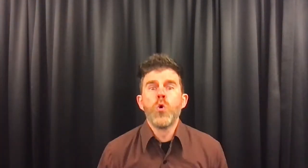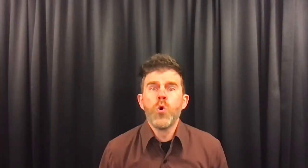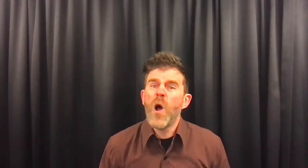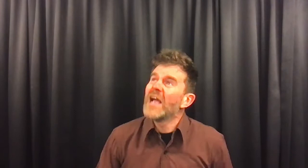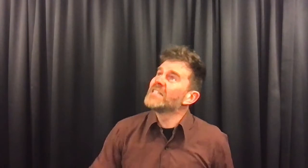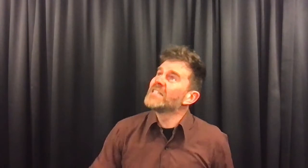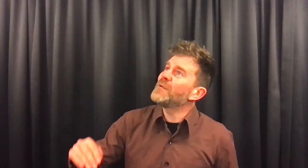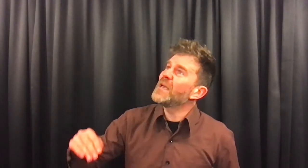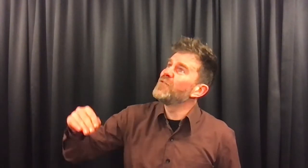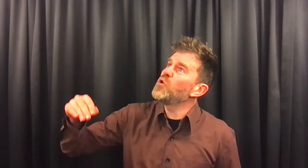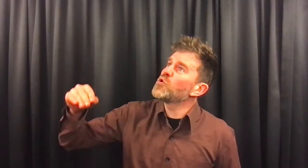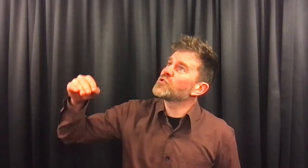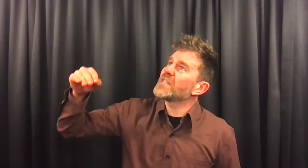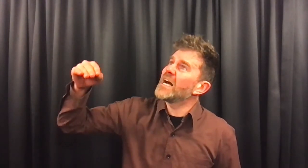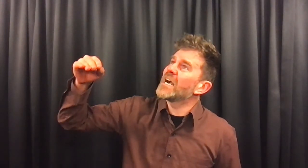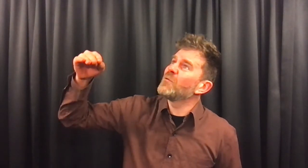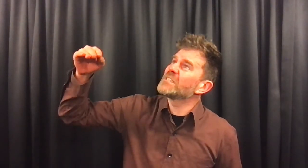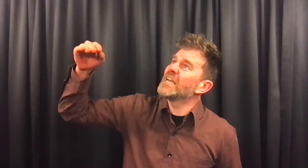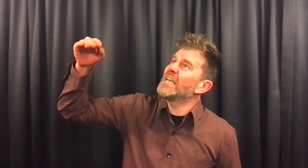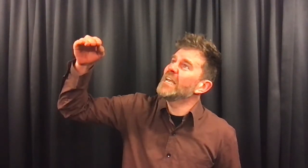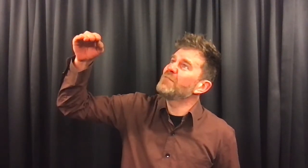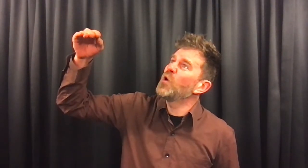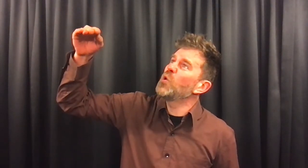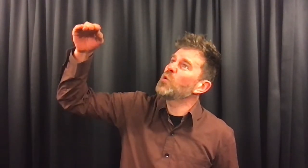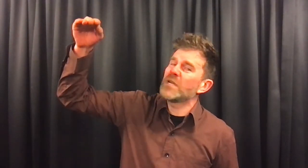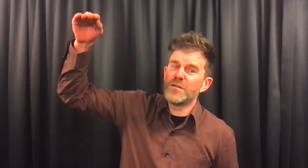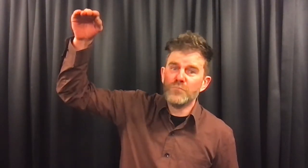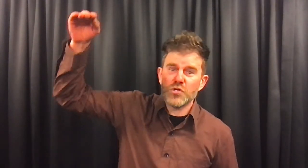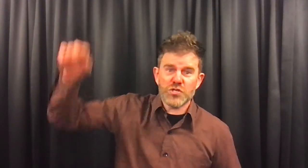In twee vleugelslagen was hij even hoog dan de mussen.